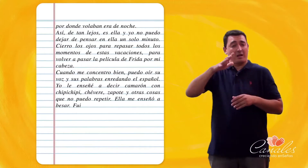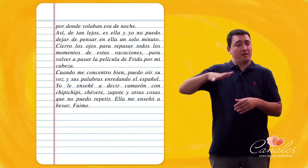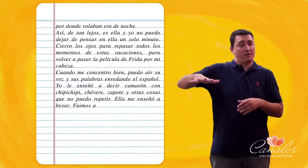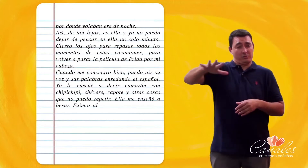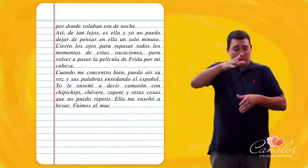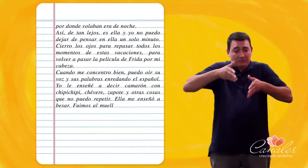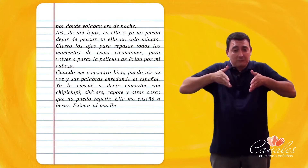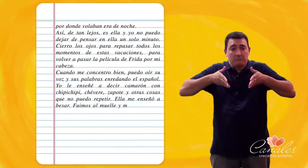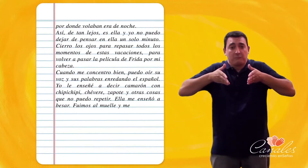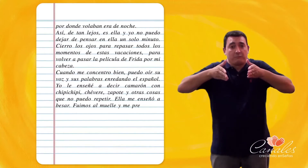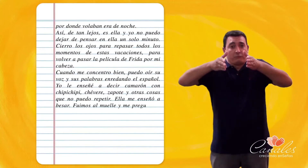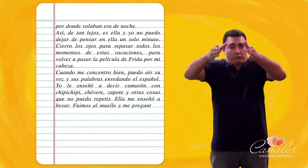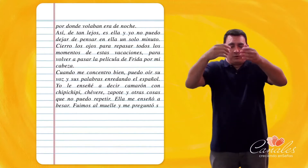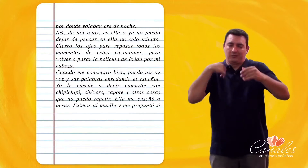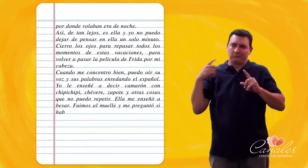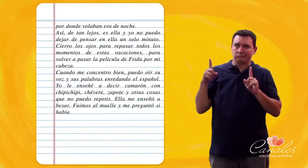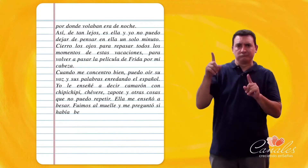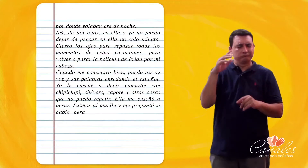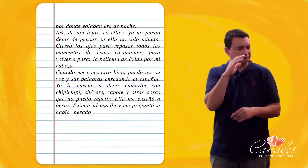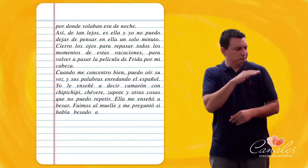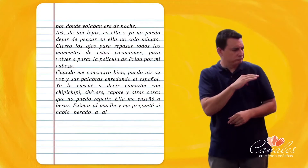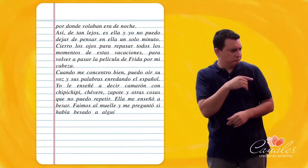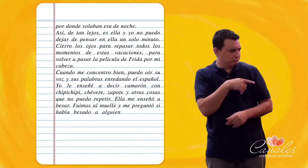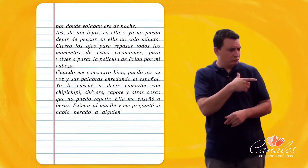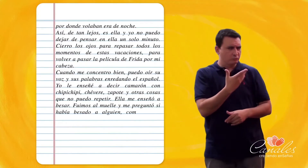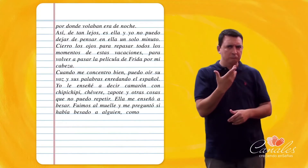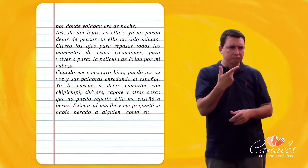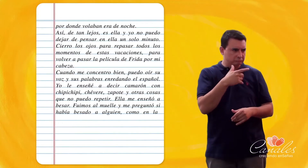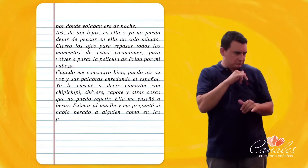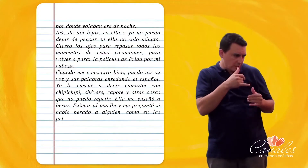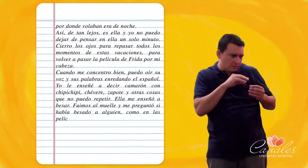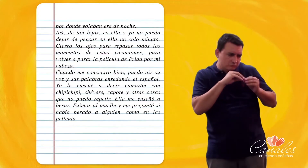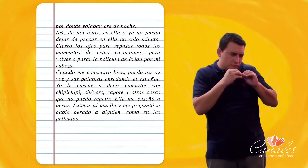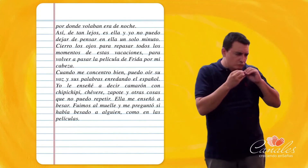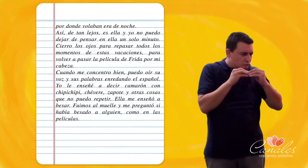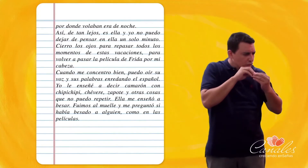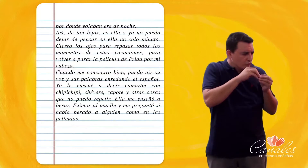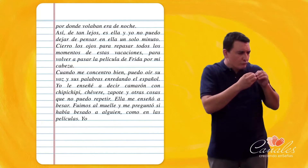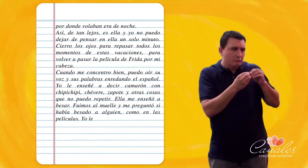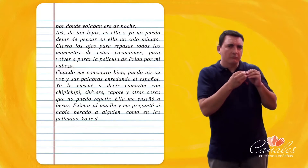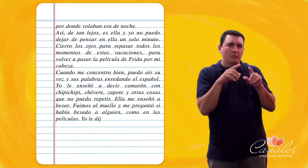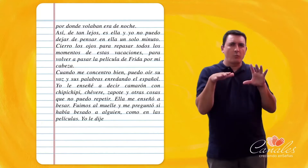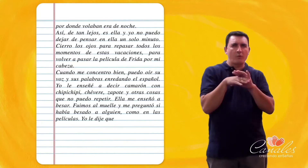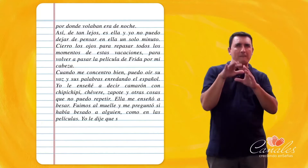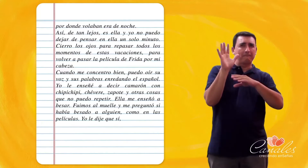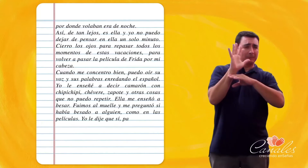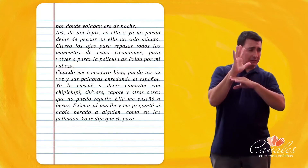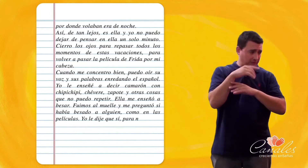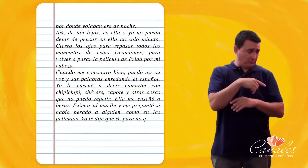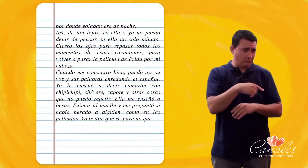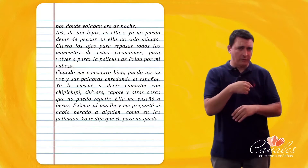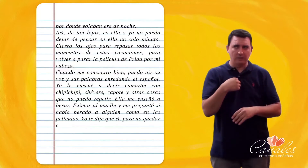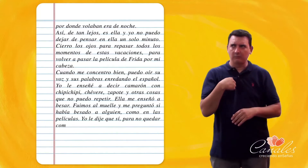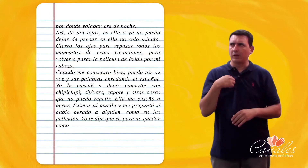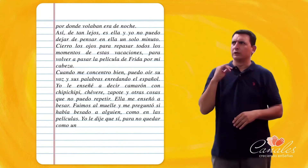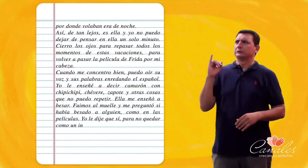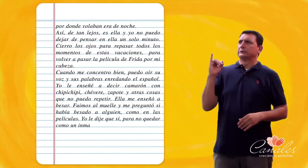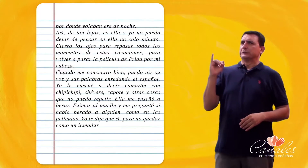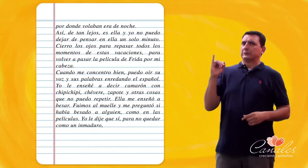Fuimos al muelle Y me preguntó Si había besado a alguien Como en las películas Yo le dije que sí Para no quedar Como un inmaduro